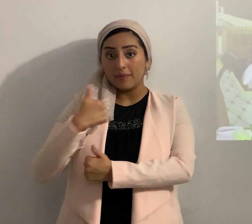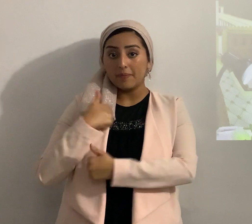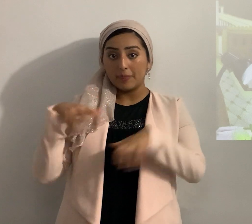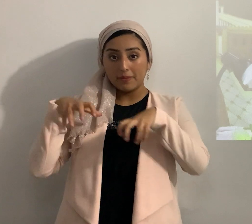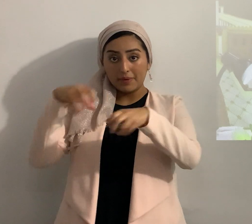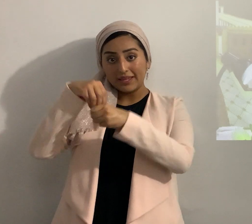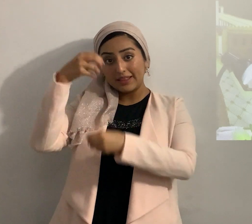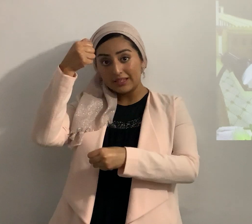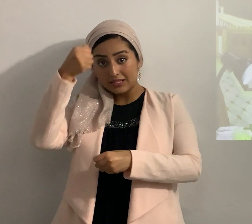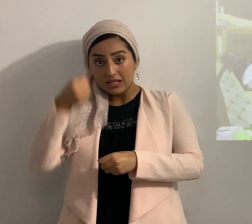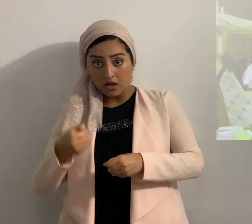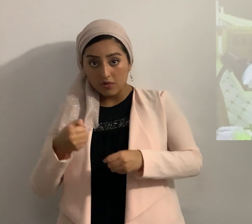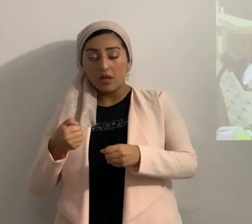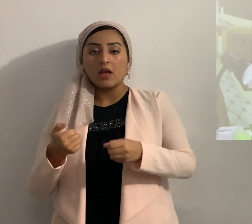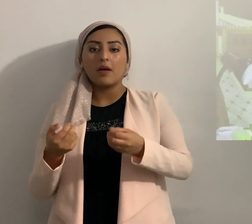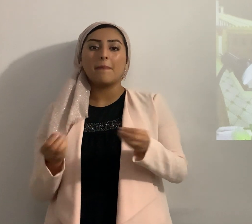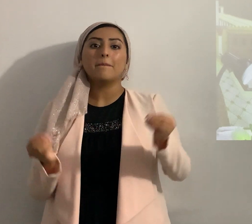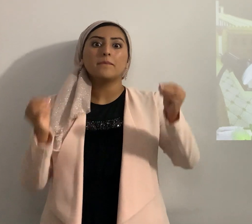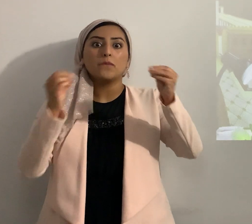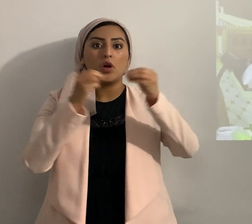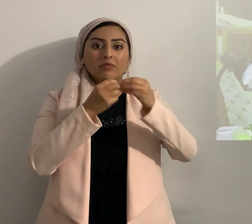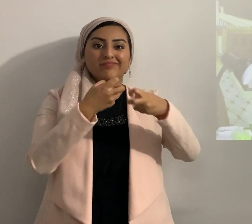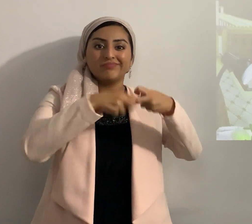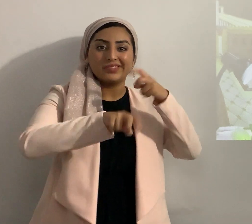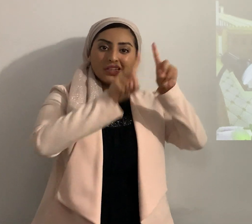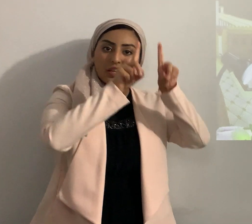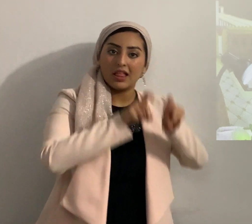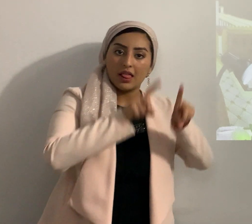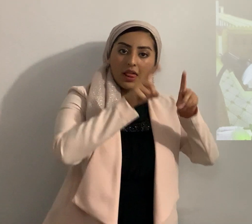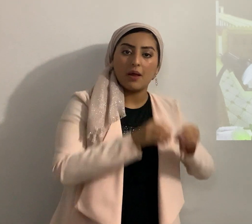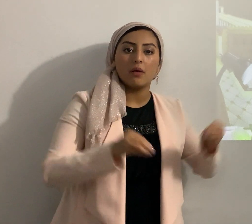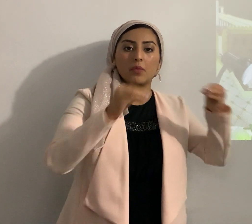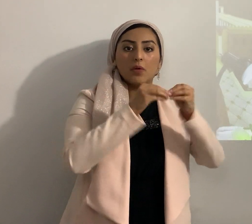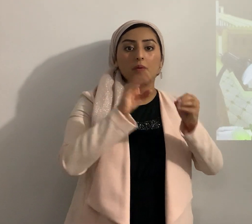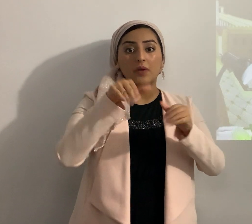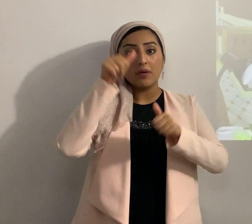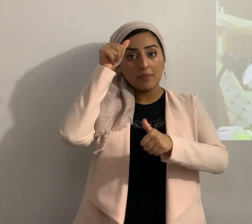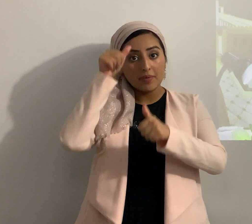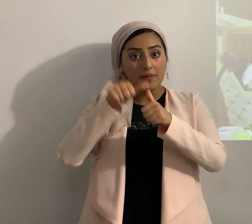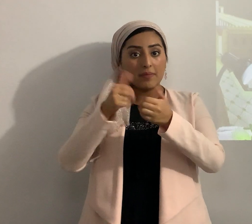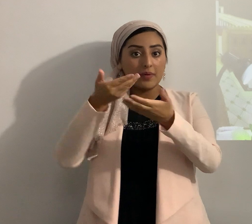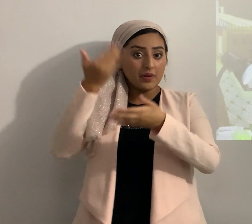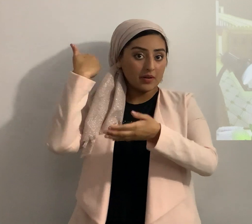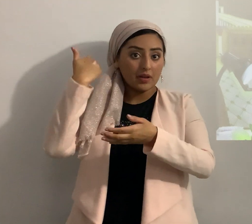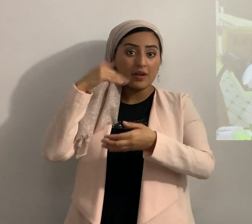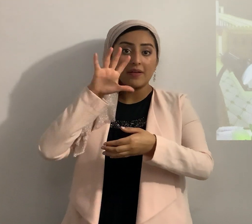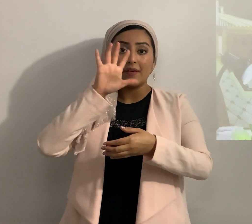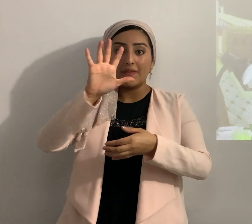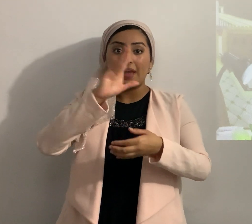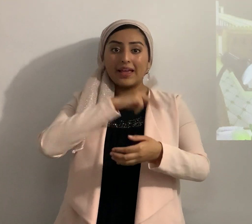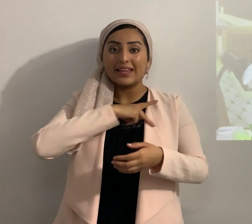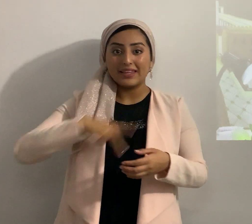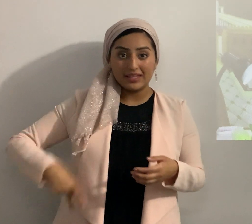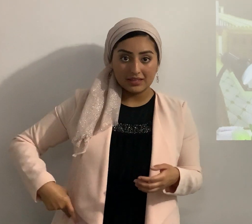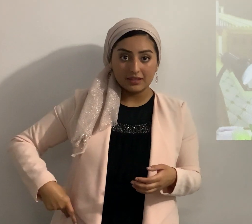se presenta un reto mucho mayor todavía recuerdan, la vez pasada fueron cinco reyes ahora,